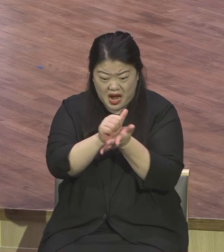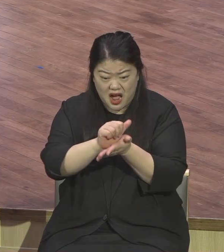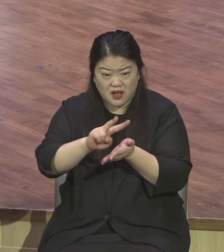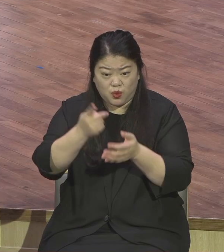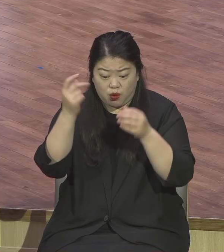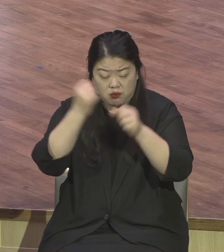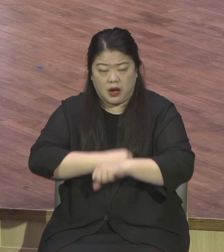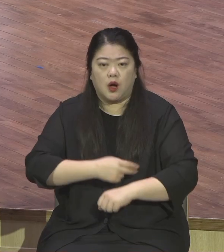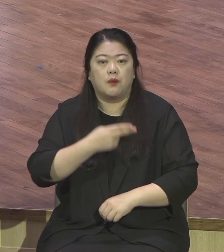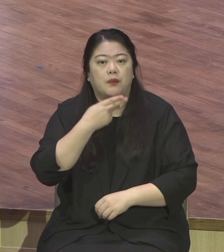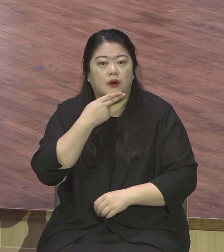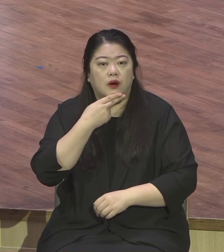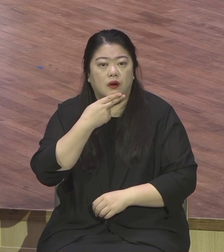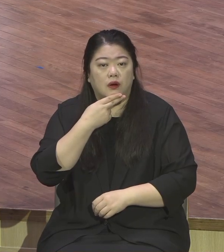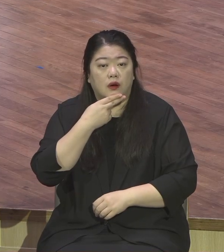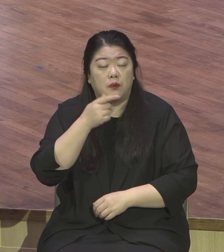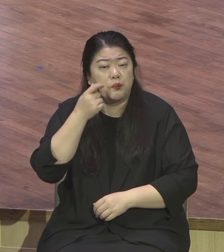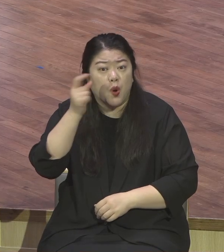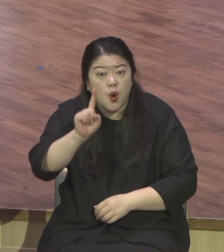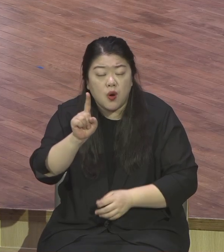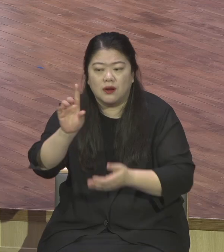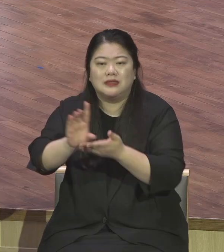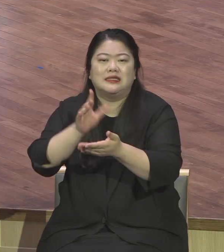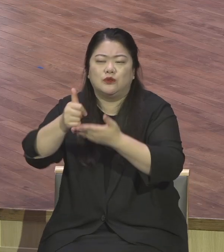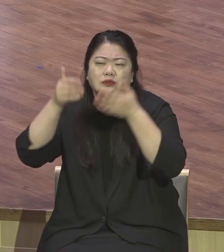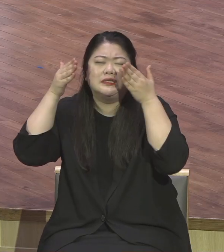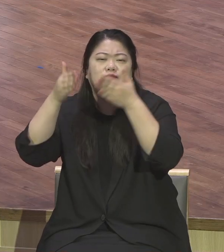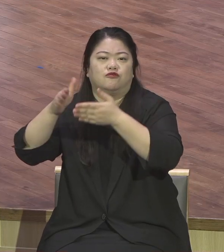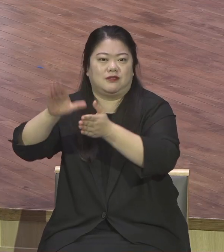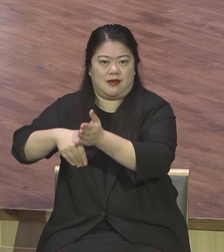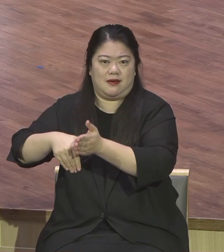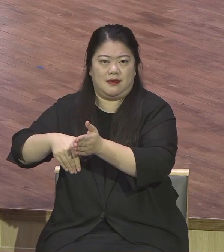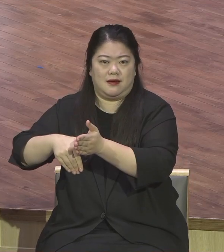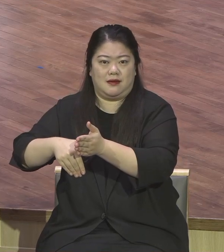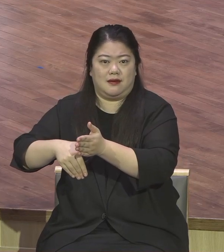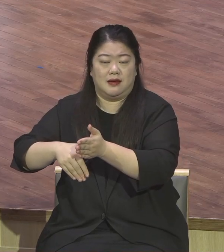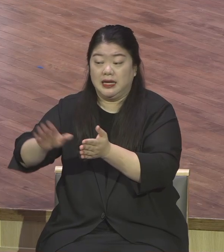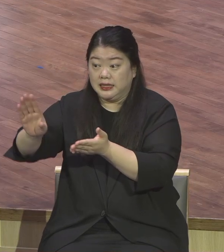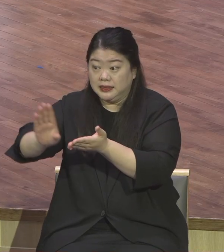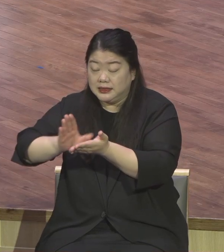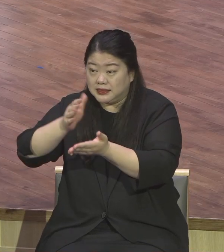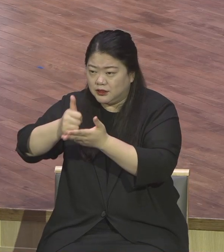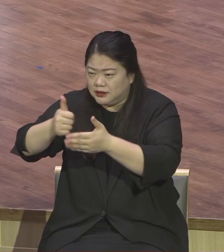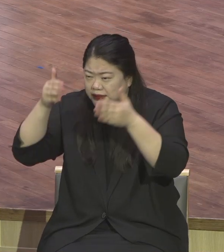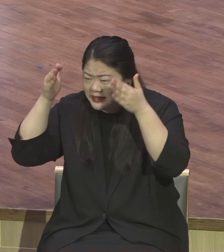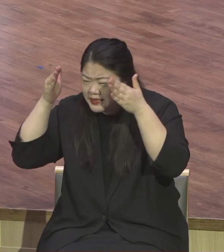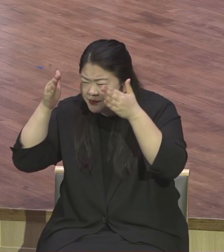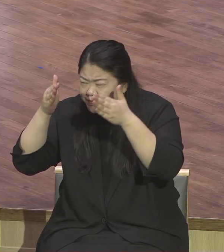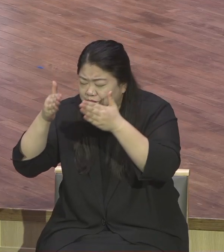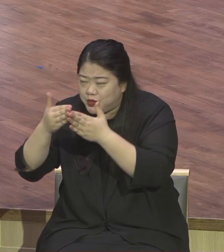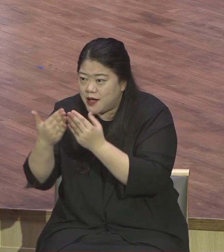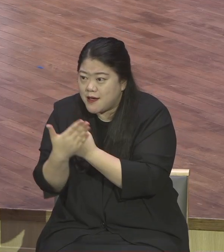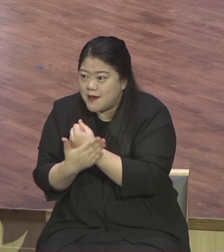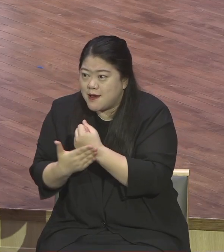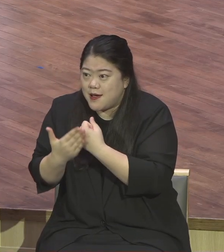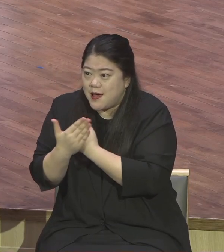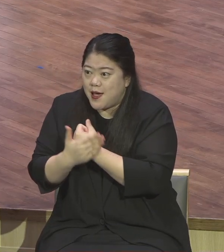집중하면 그리스도라는 능력을 맛을 보고 있으면 그건 절대로 망하지 않는다